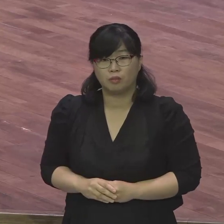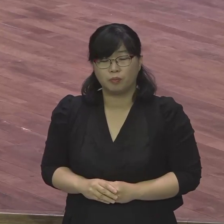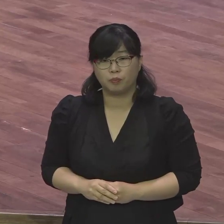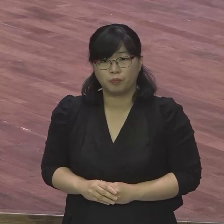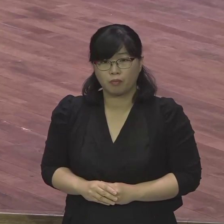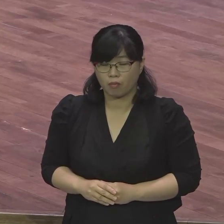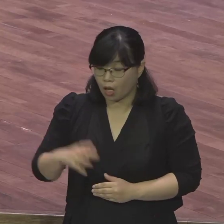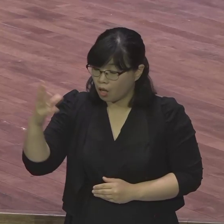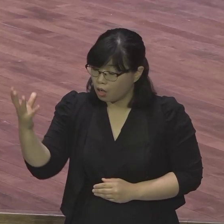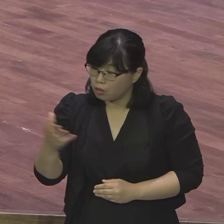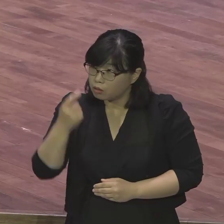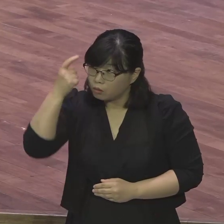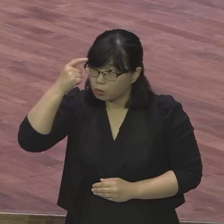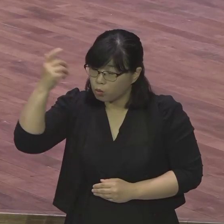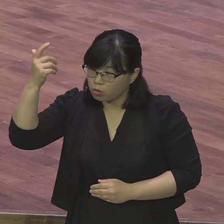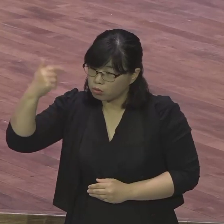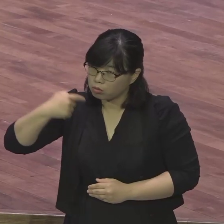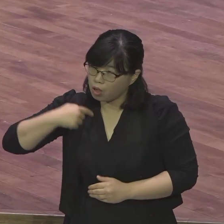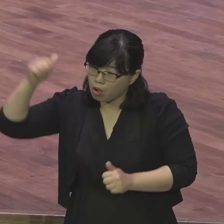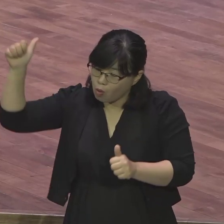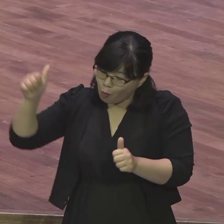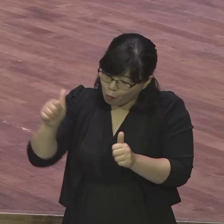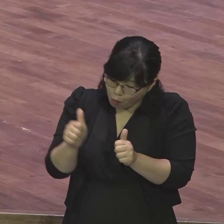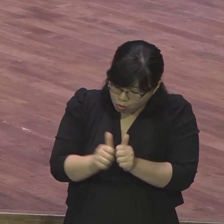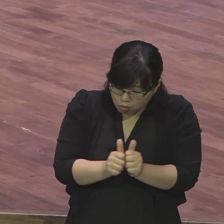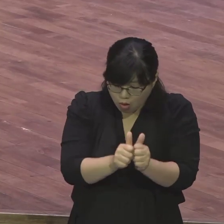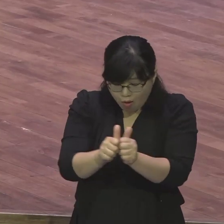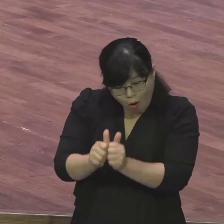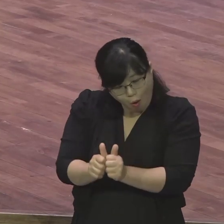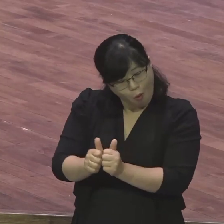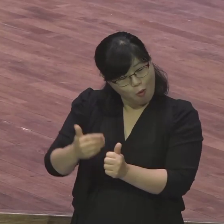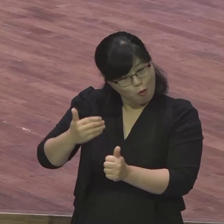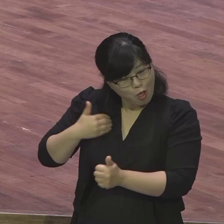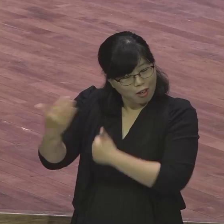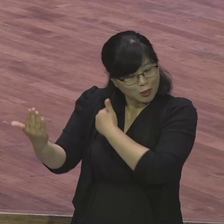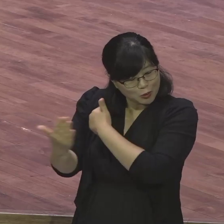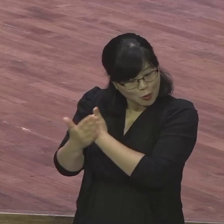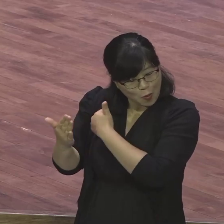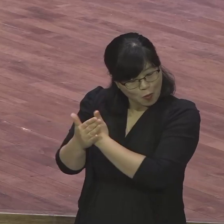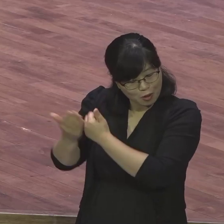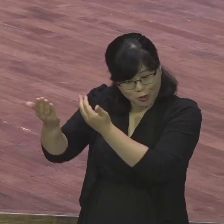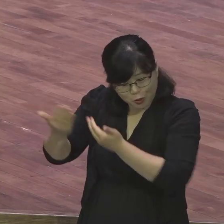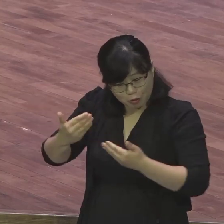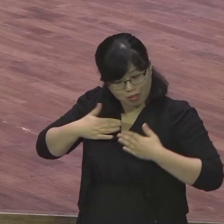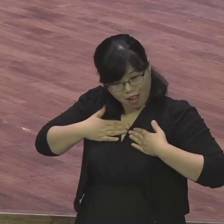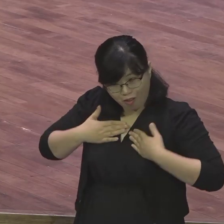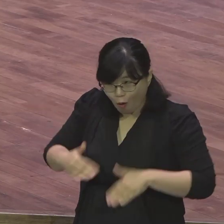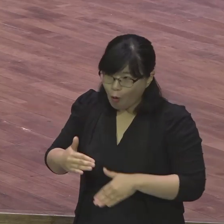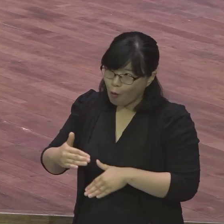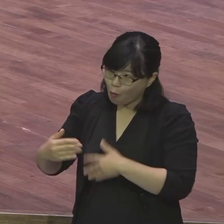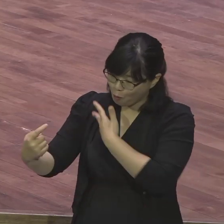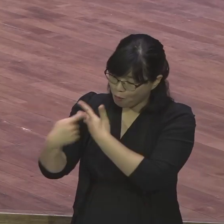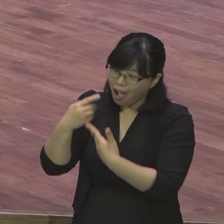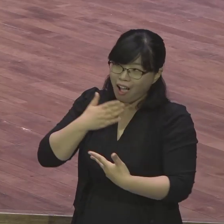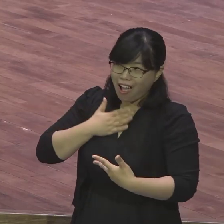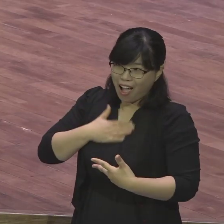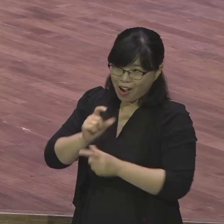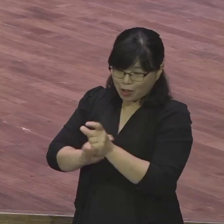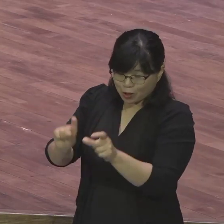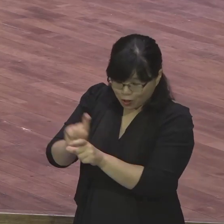하나님이 나와 함께해서 나를 세명하게 구체적으로 나의 연약한 부분 나의 부족한 부분 나의 모자라는 부분 다